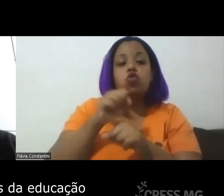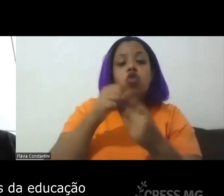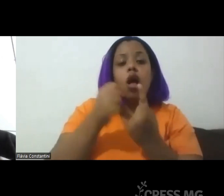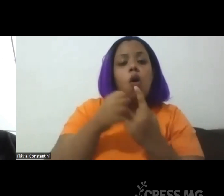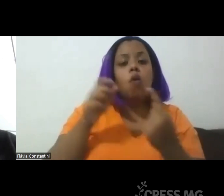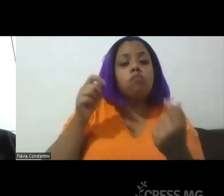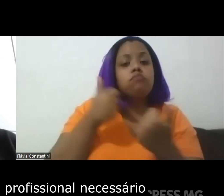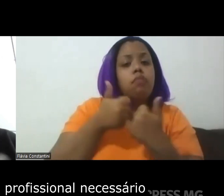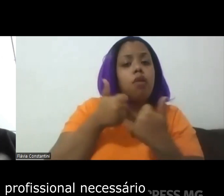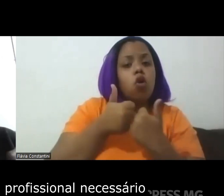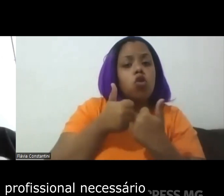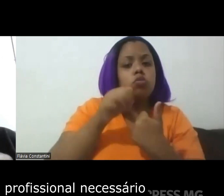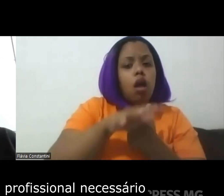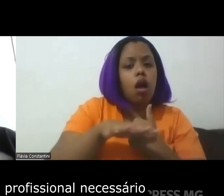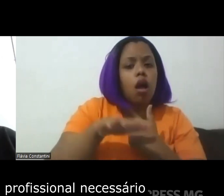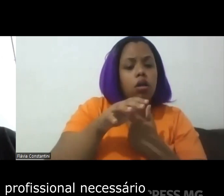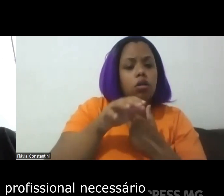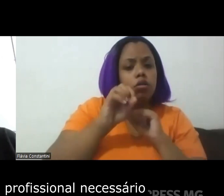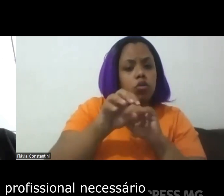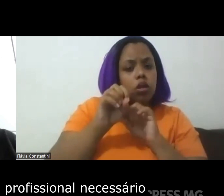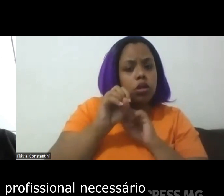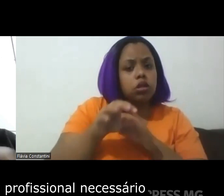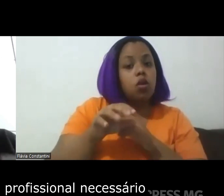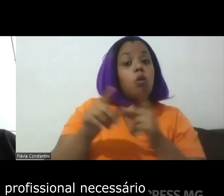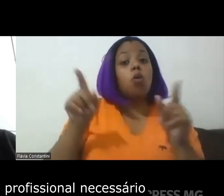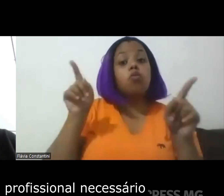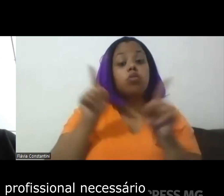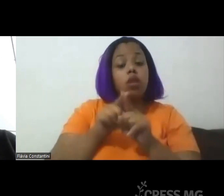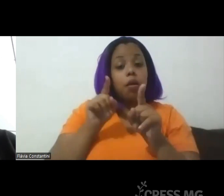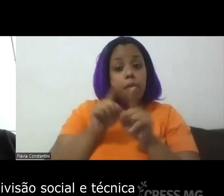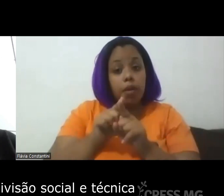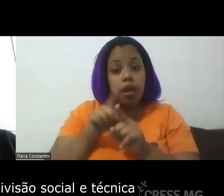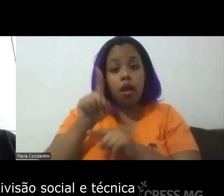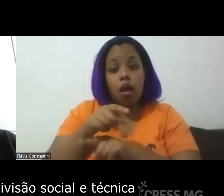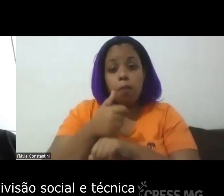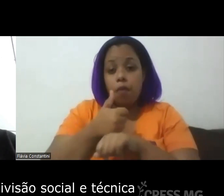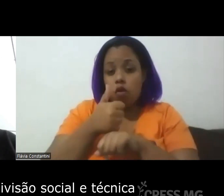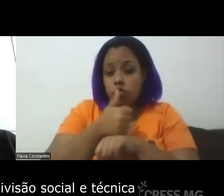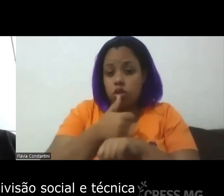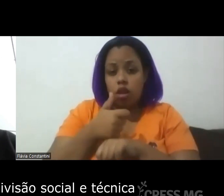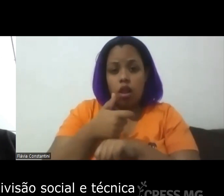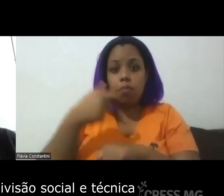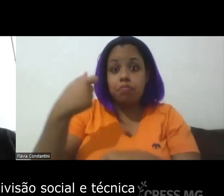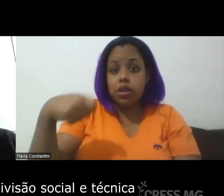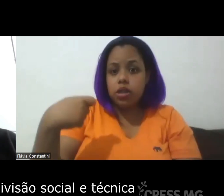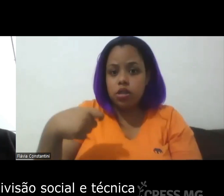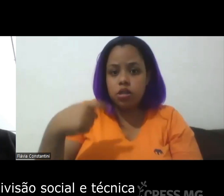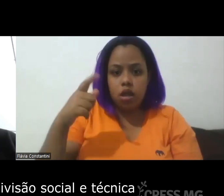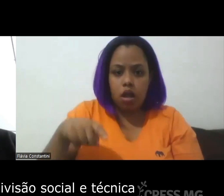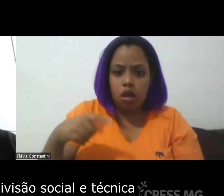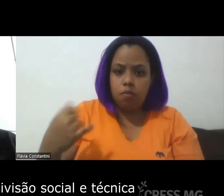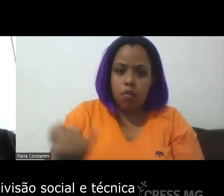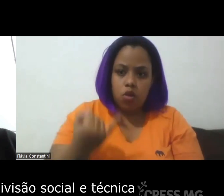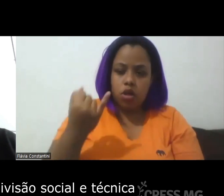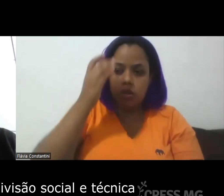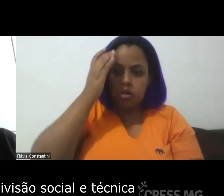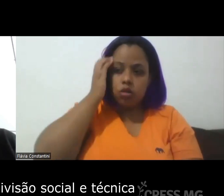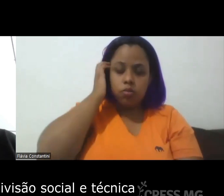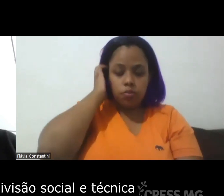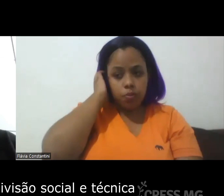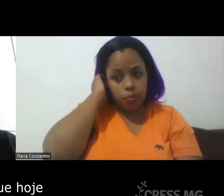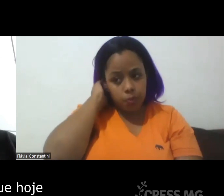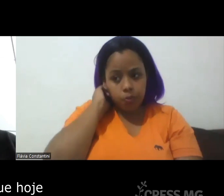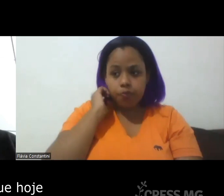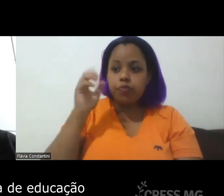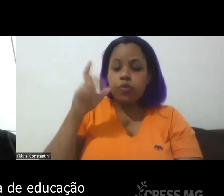educação e, depois, como um profissional necessário dentro de uma divisão social e